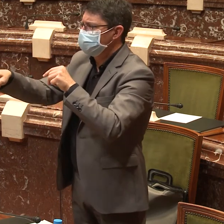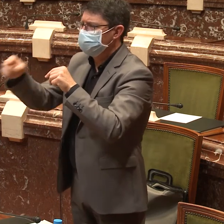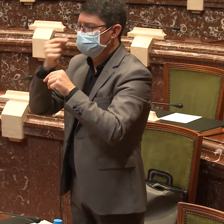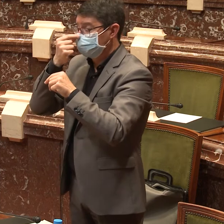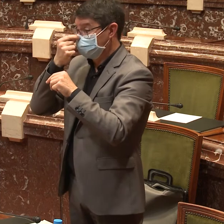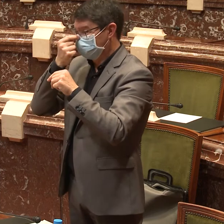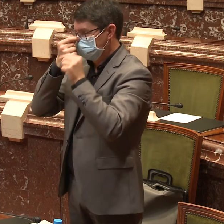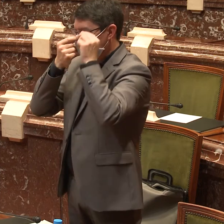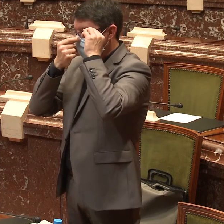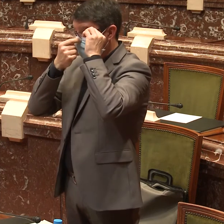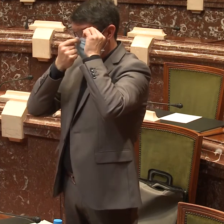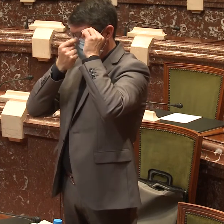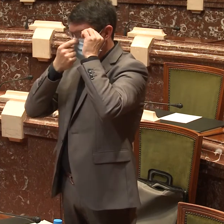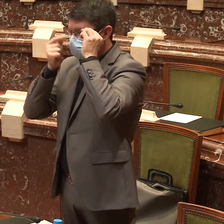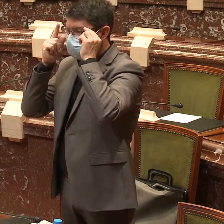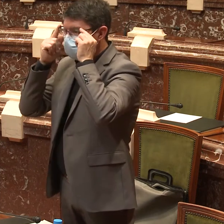¿Cómo, perdón?